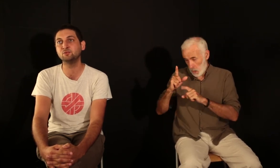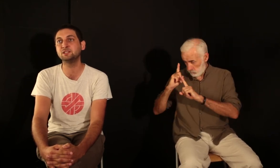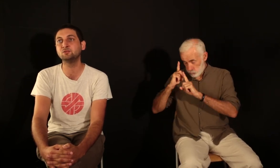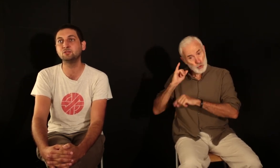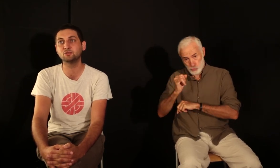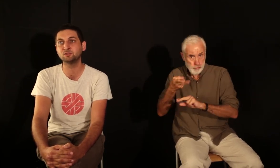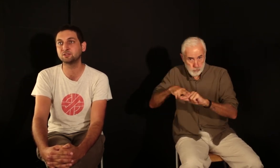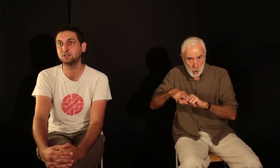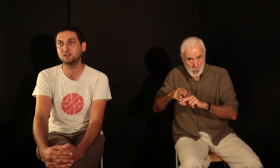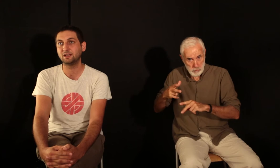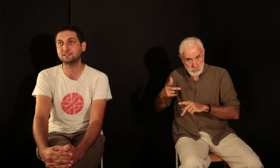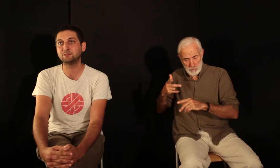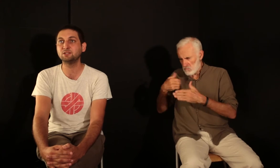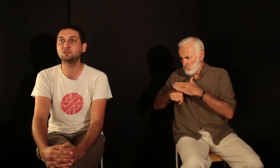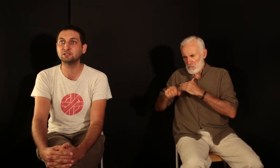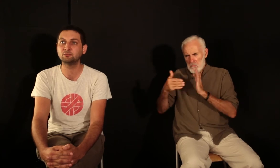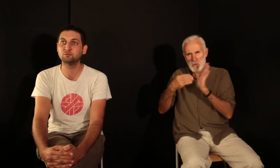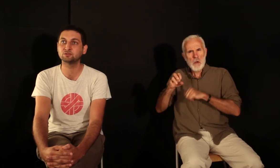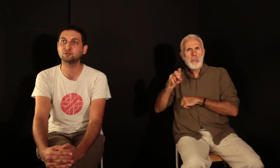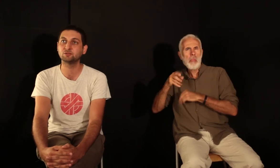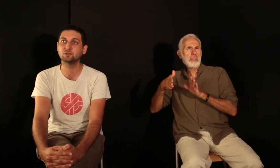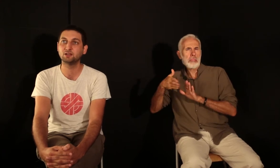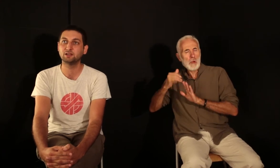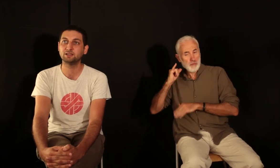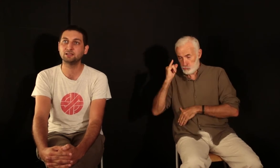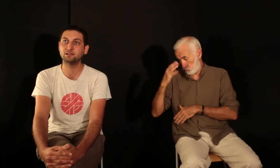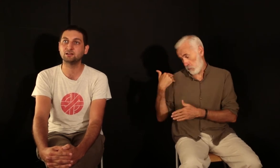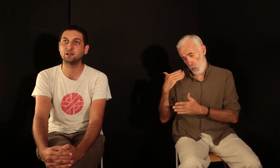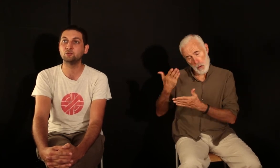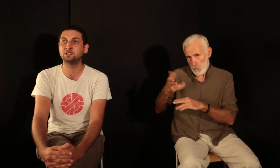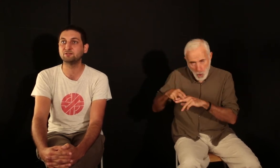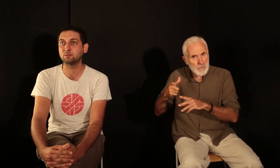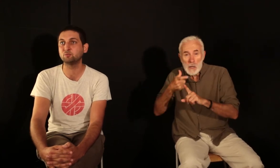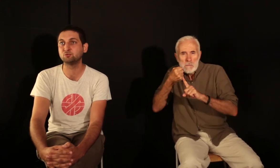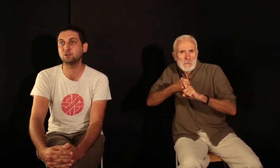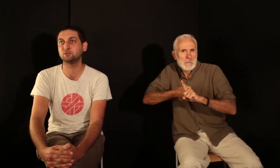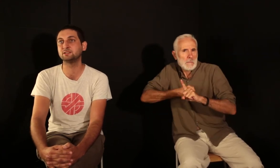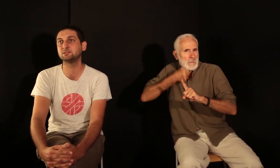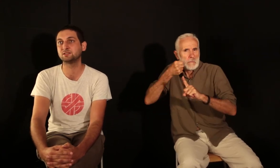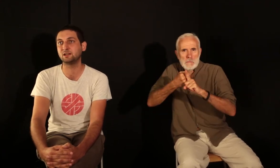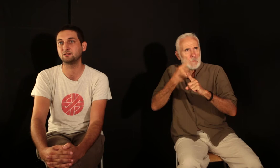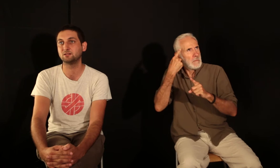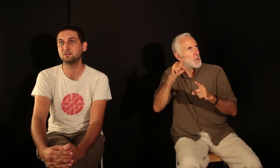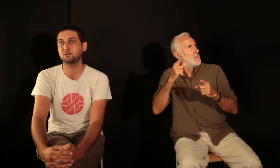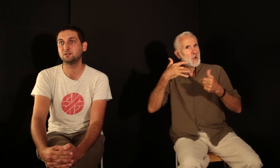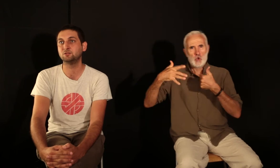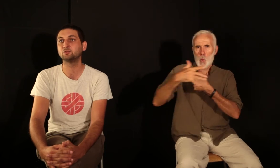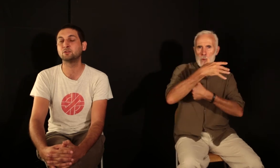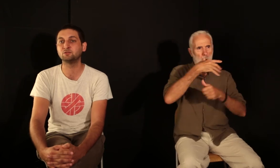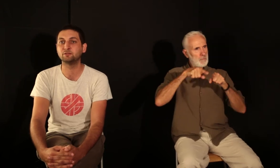multitude de causes, s'est mis aux côtés des mouvements sociaux et a lutté vraiment pour la justice sociale. De son point de vue d